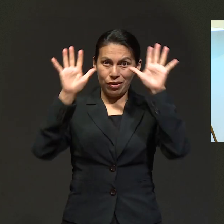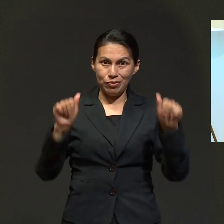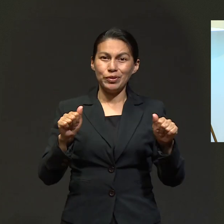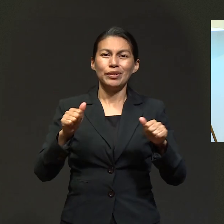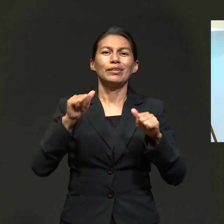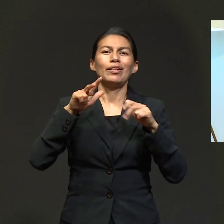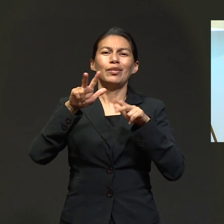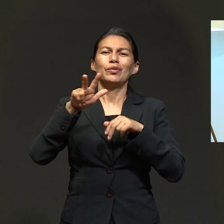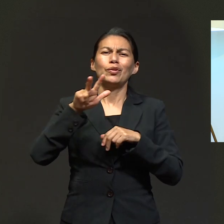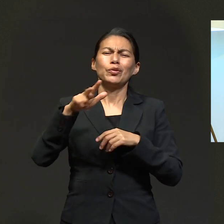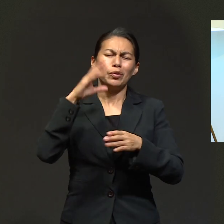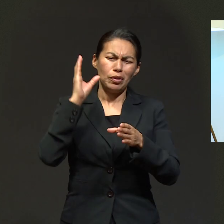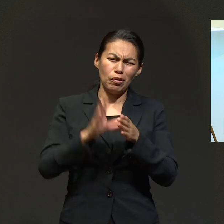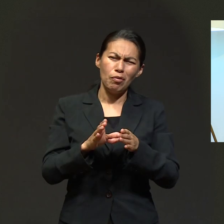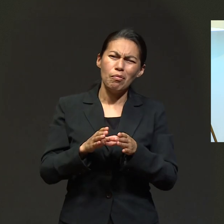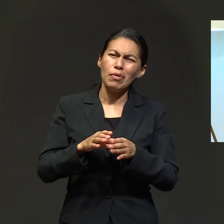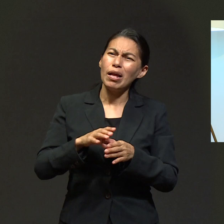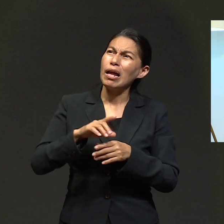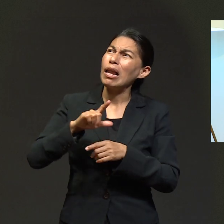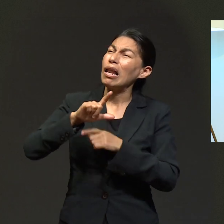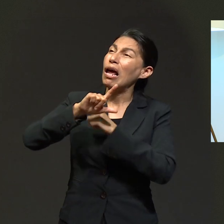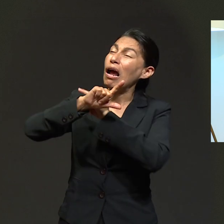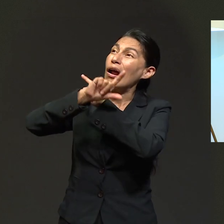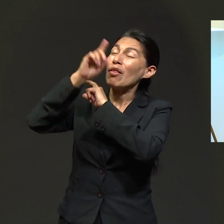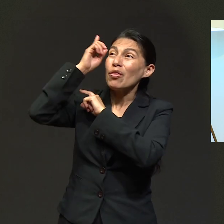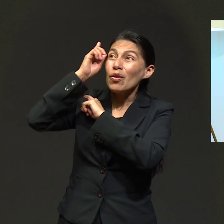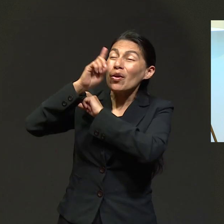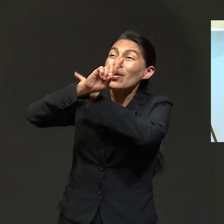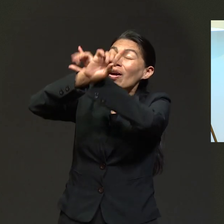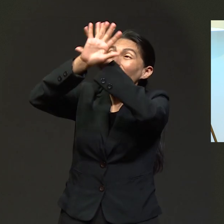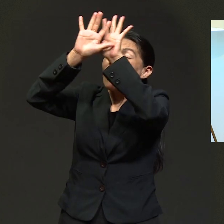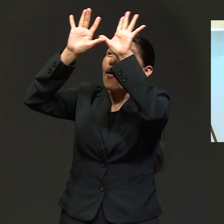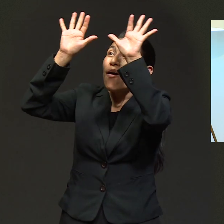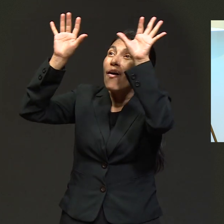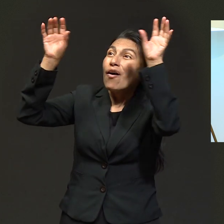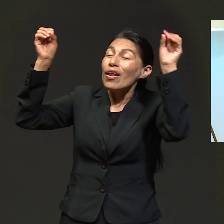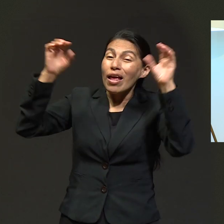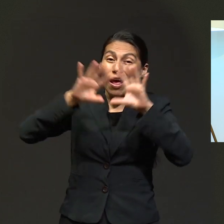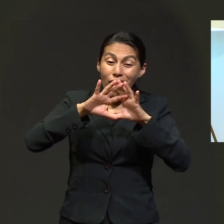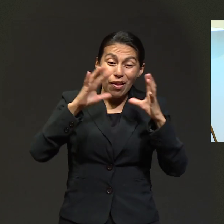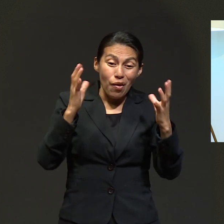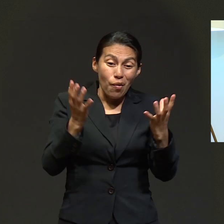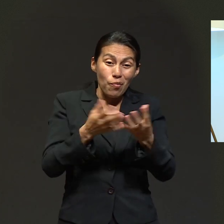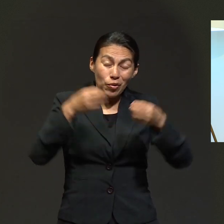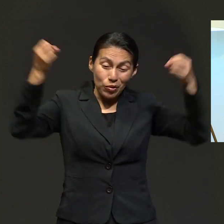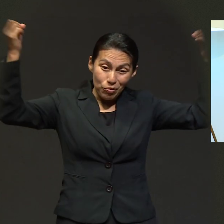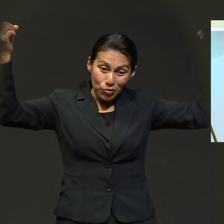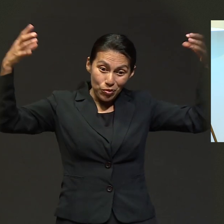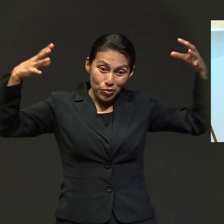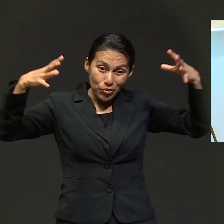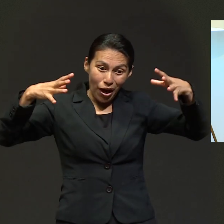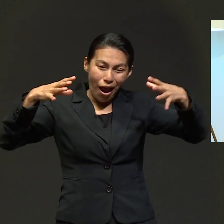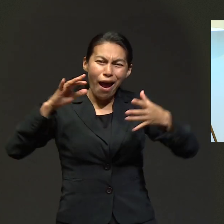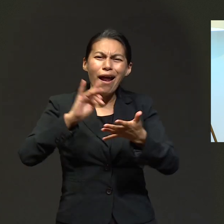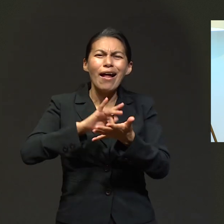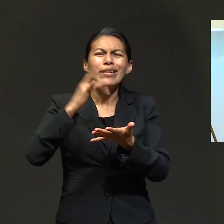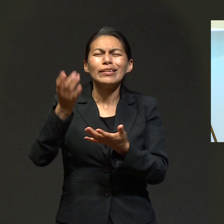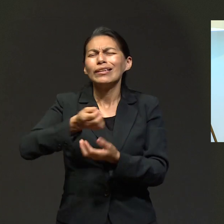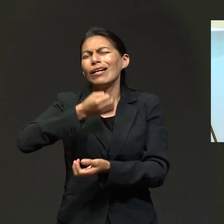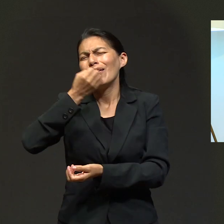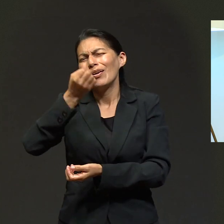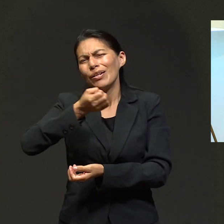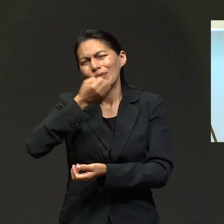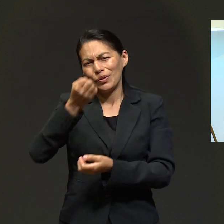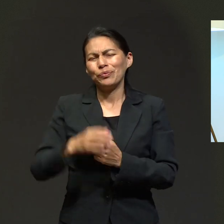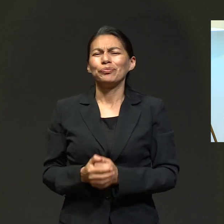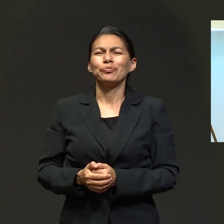Apocalipsis 18, que la tierra sería iluminada con la gloria de Dios. Y es a través de la manifestación de